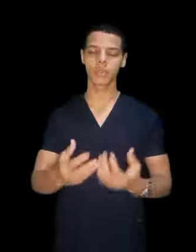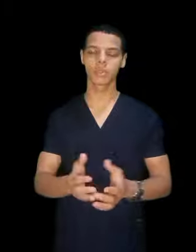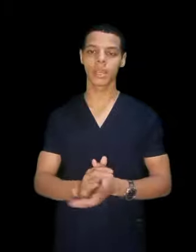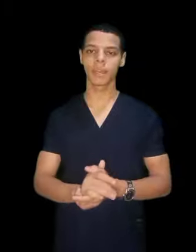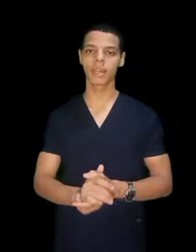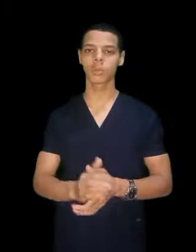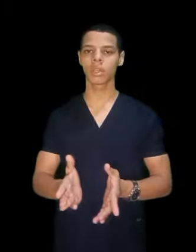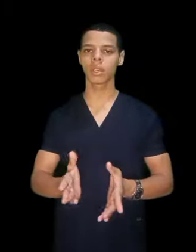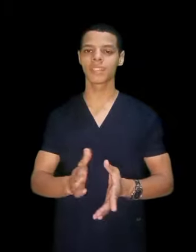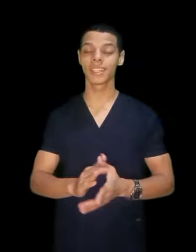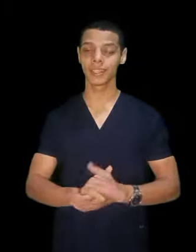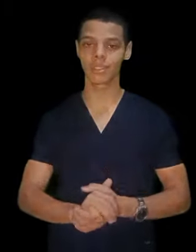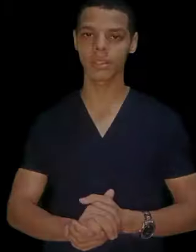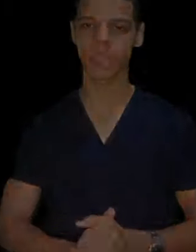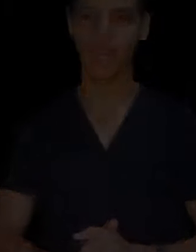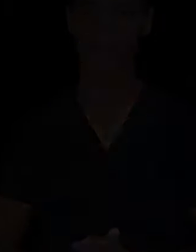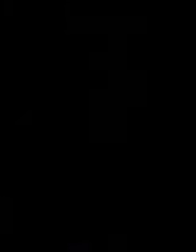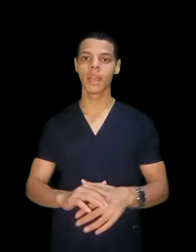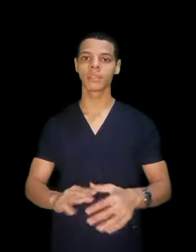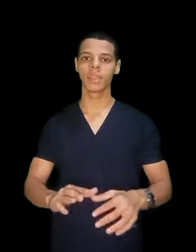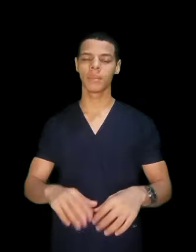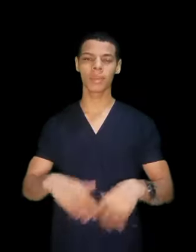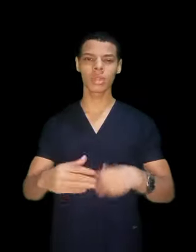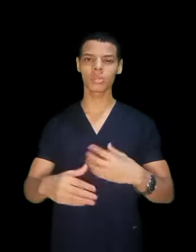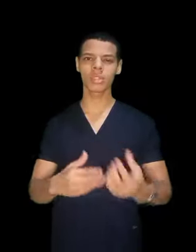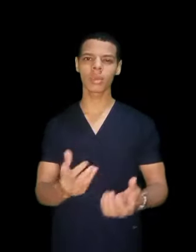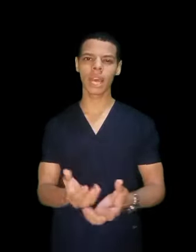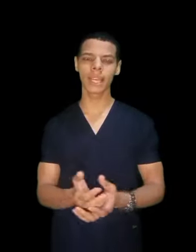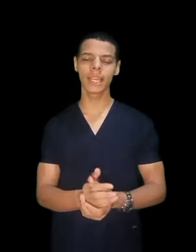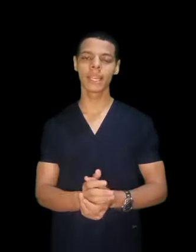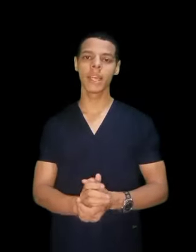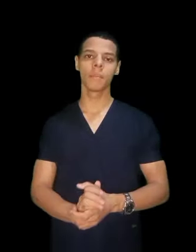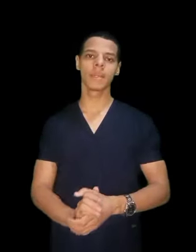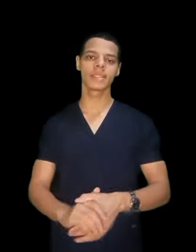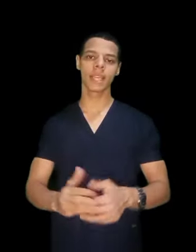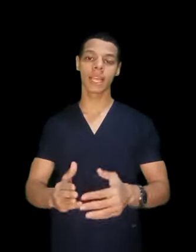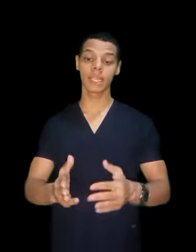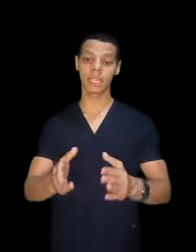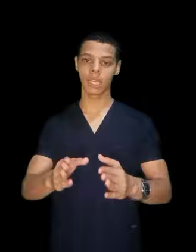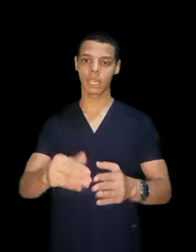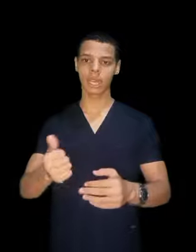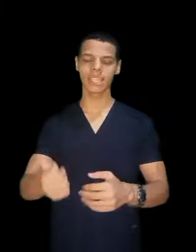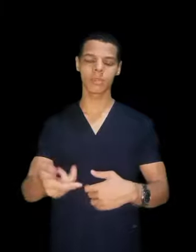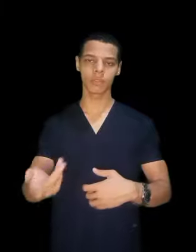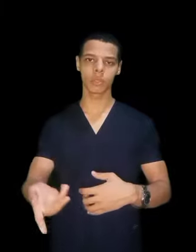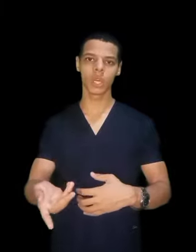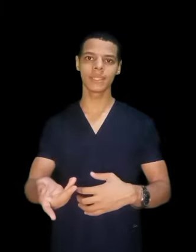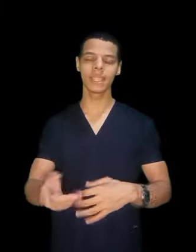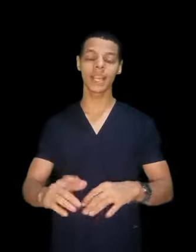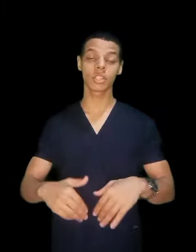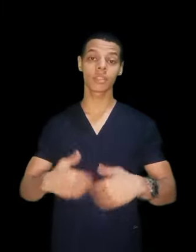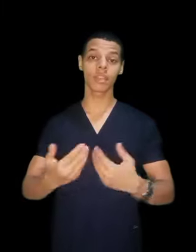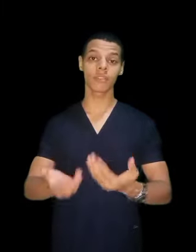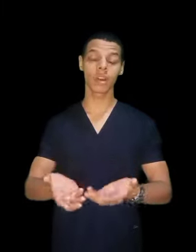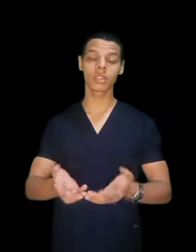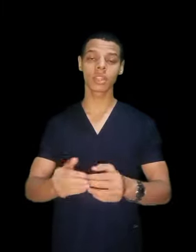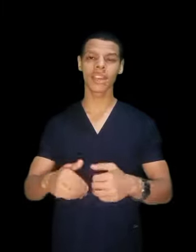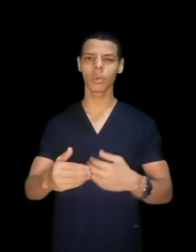ده مستقبلك وتعرف تختار صح طيب انا مش عاوز تطول عليك بس لكن ارجع اسمع الفيديوهات دي علشان تعرف اكتر عن